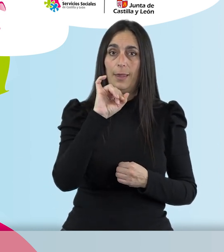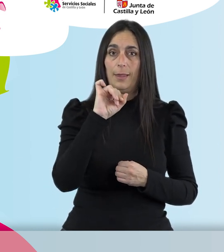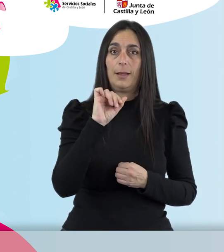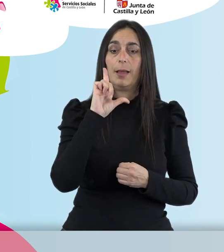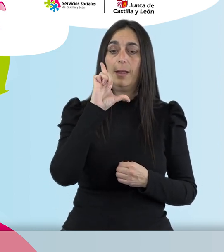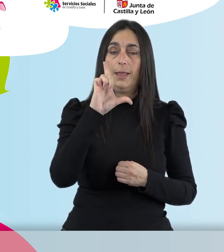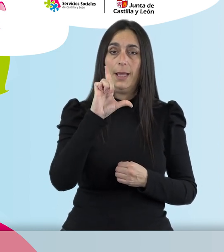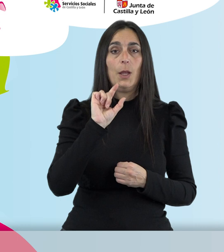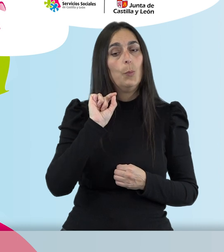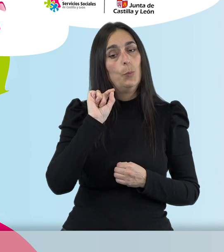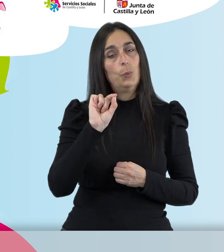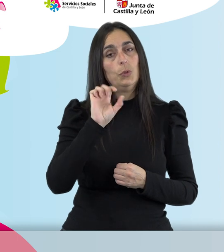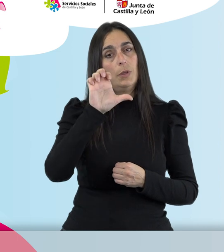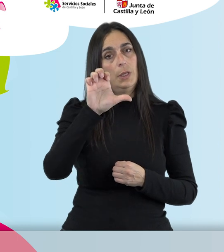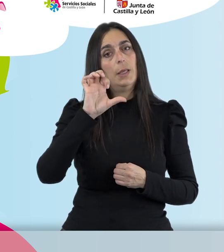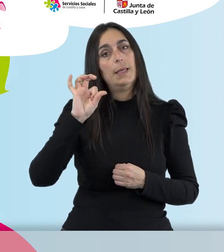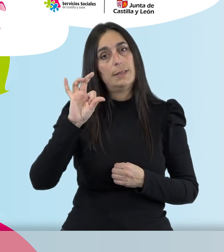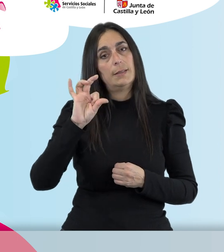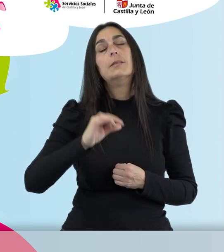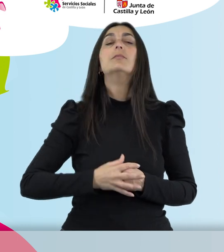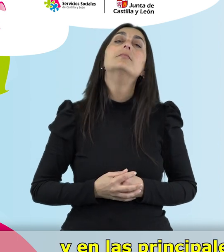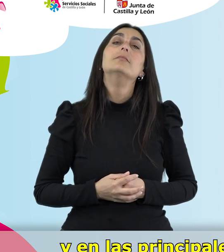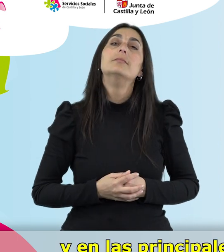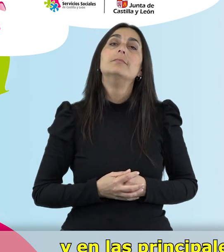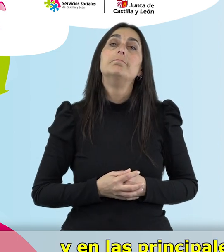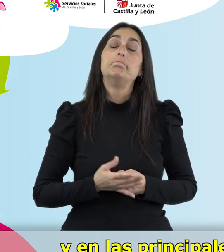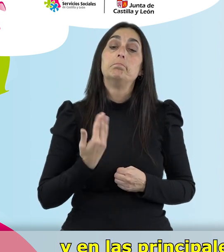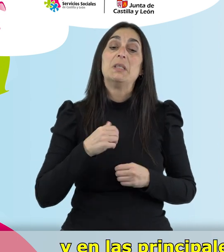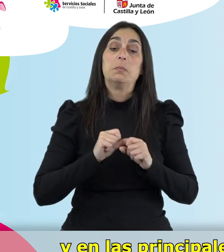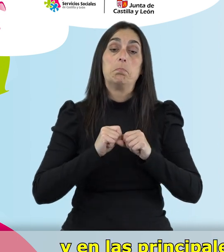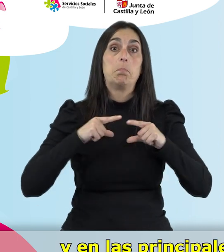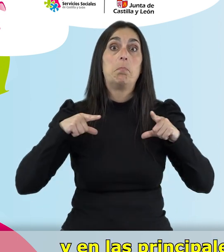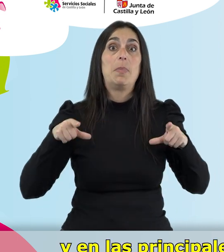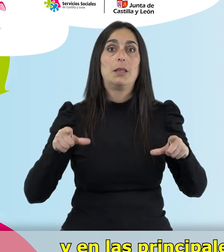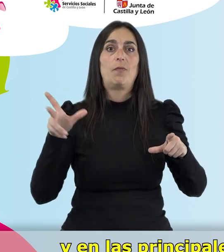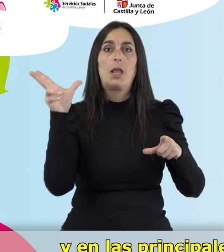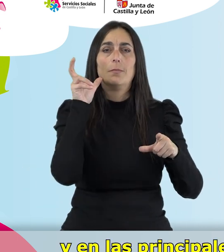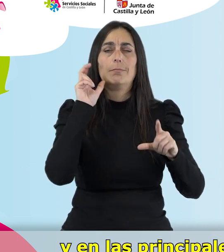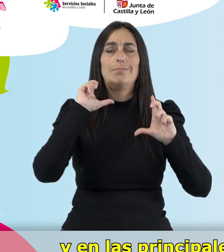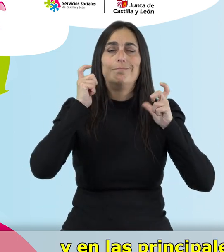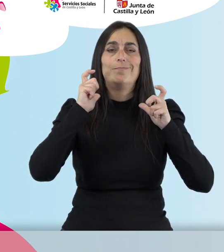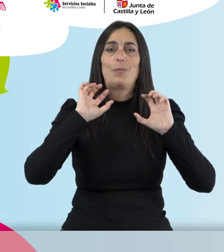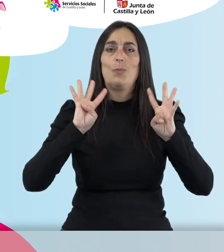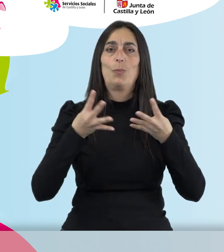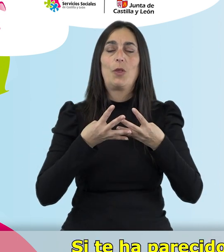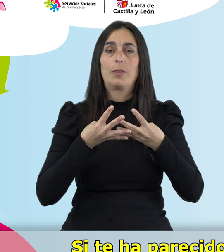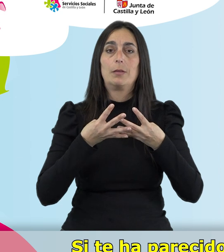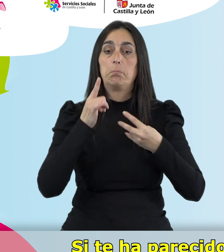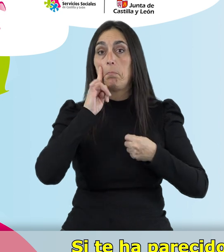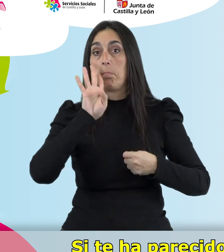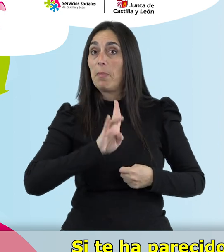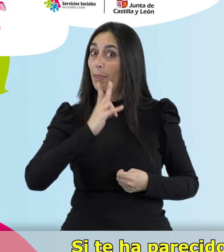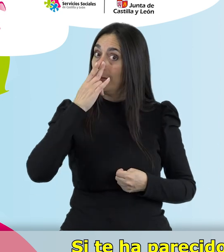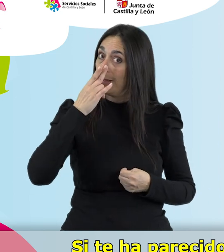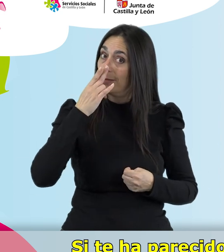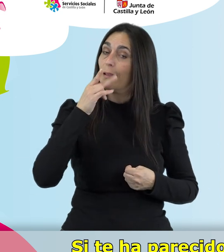.es y en las principales plataformas de escucha de podcast. Si te